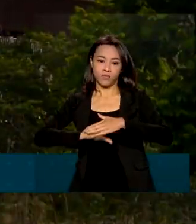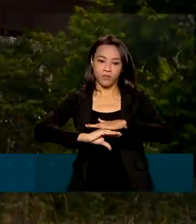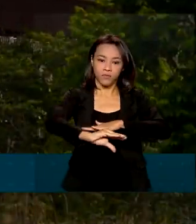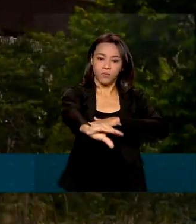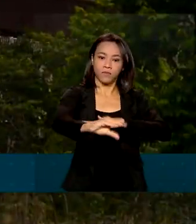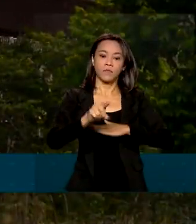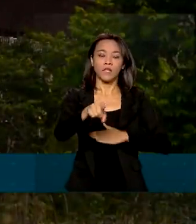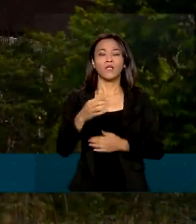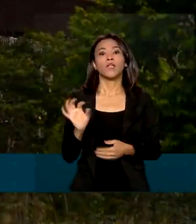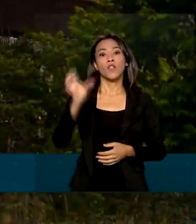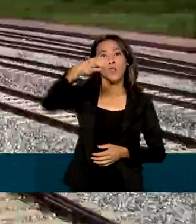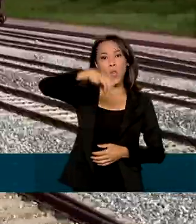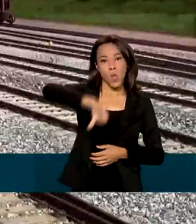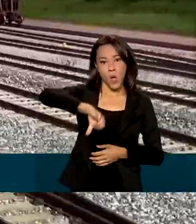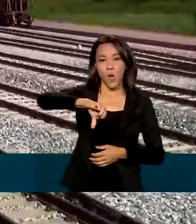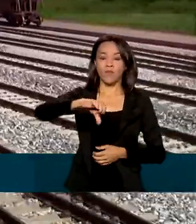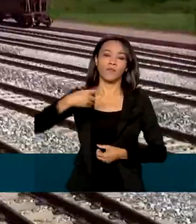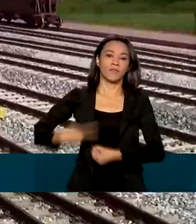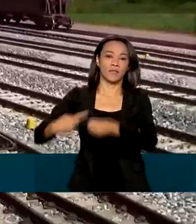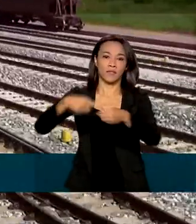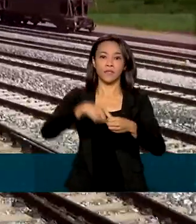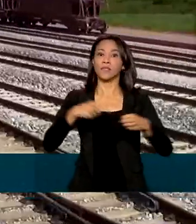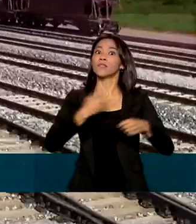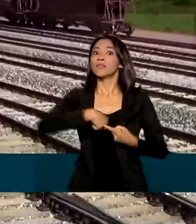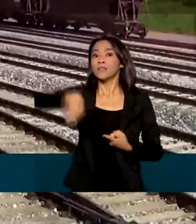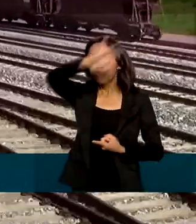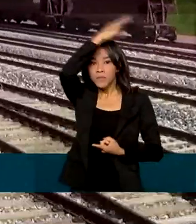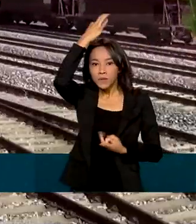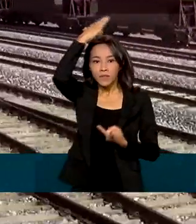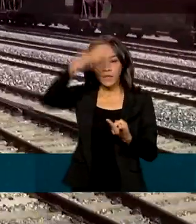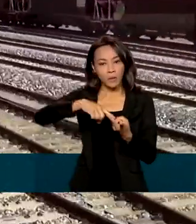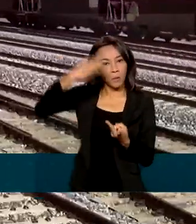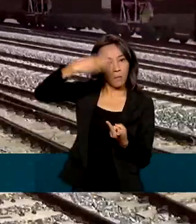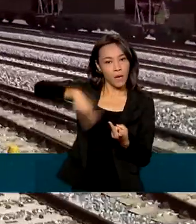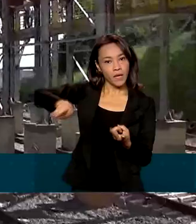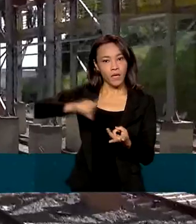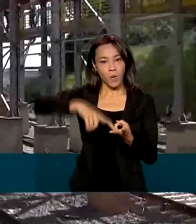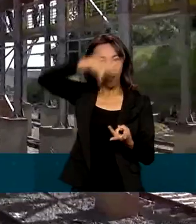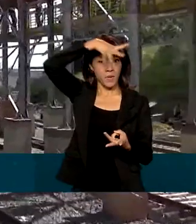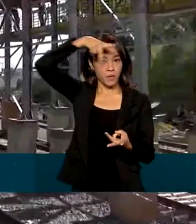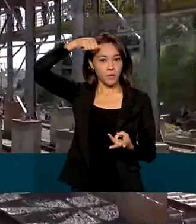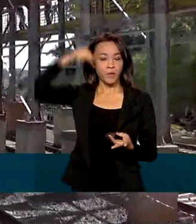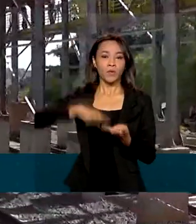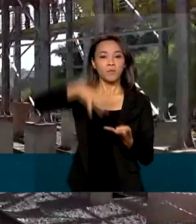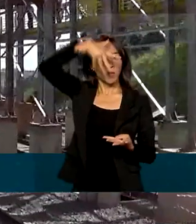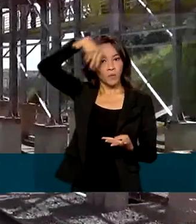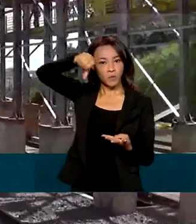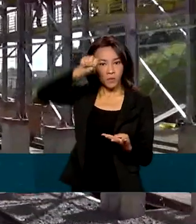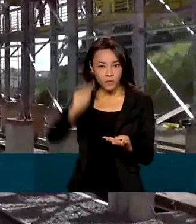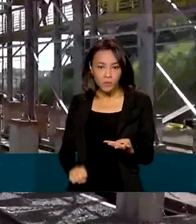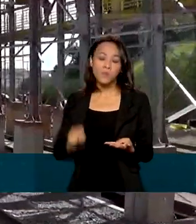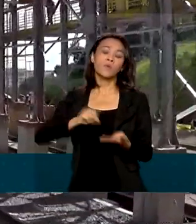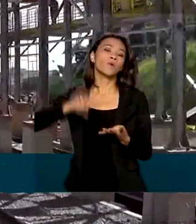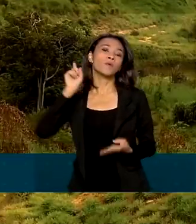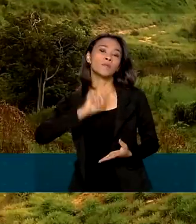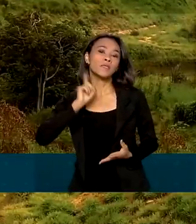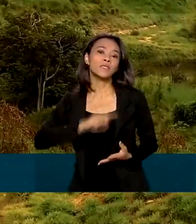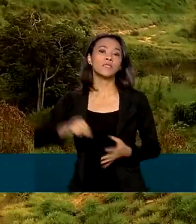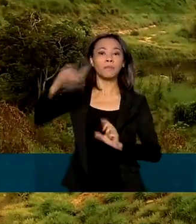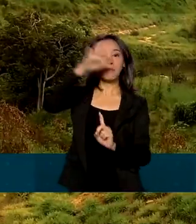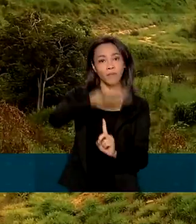cidades de nove estados. Espírito Santo, Maranhão, Mato Grosso, Mato Grosso do Sul, Minas Gerais,